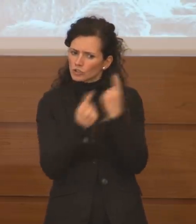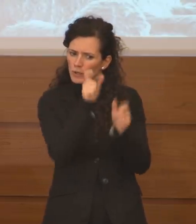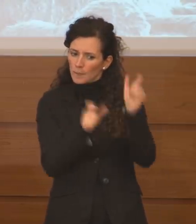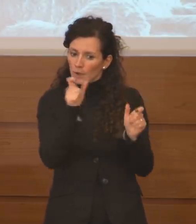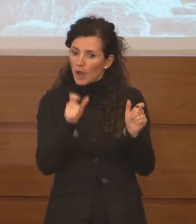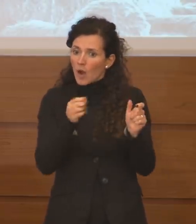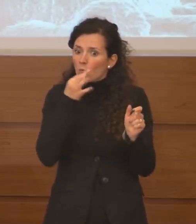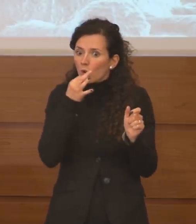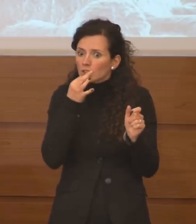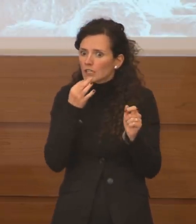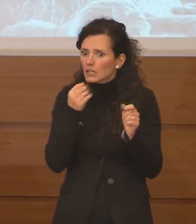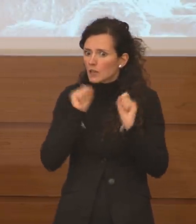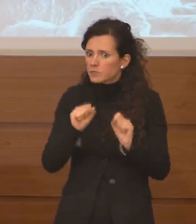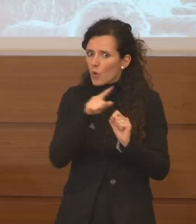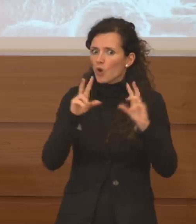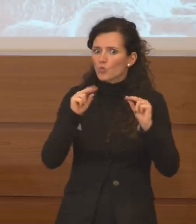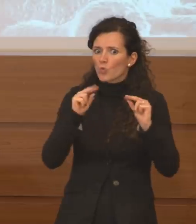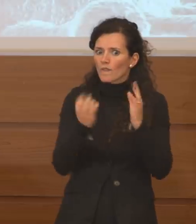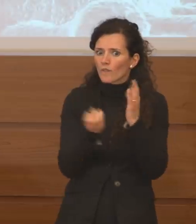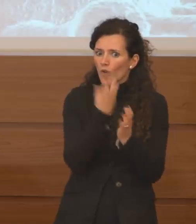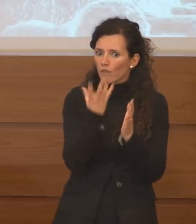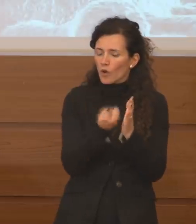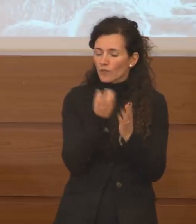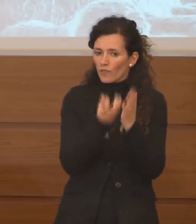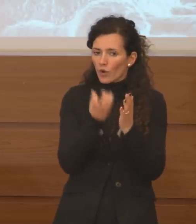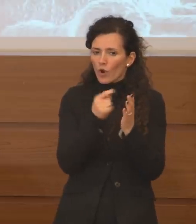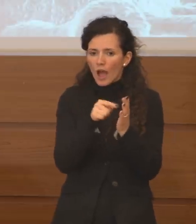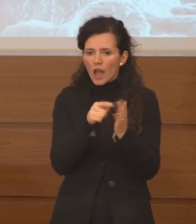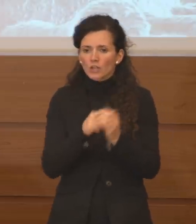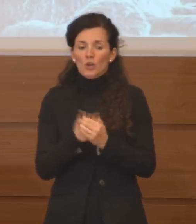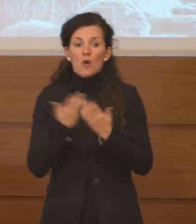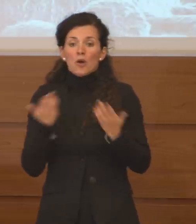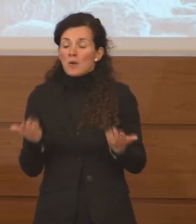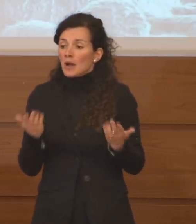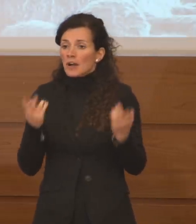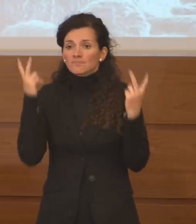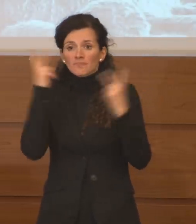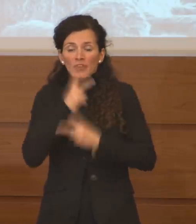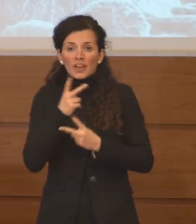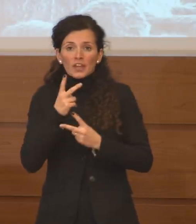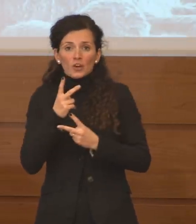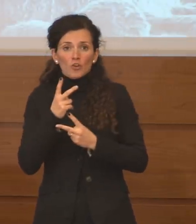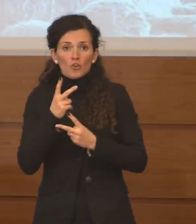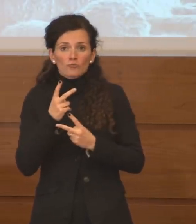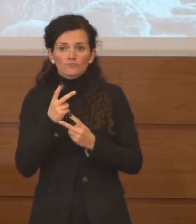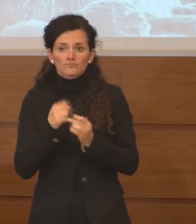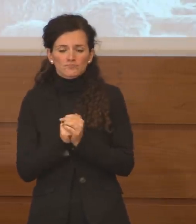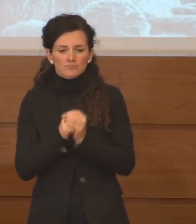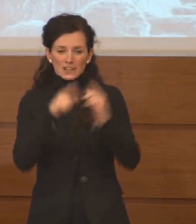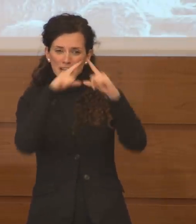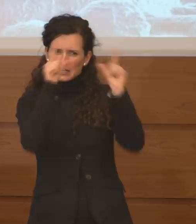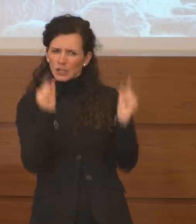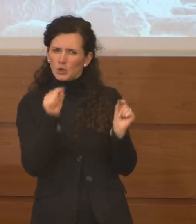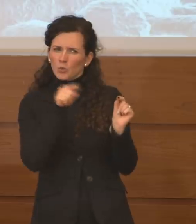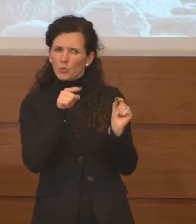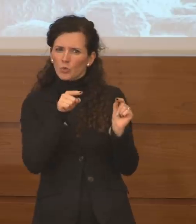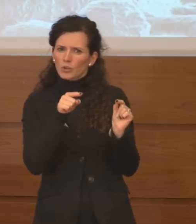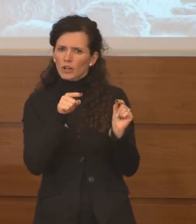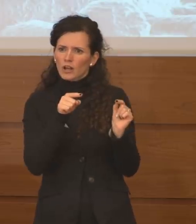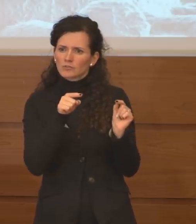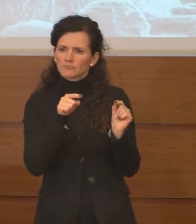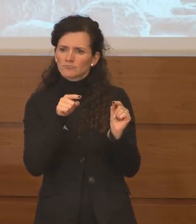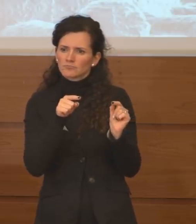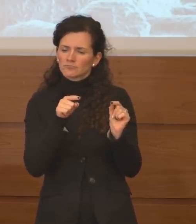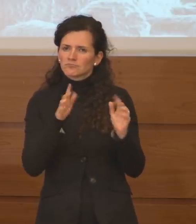nuovo a Focolaio? Ma da quello che so io, quelli che sono in Liguria sono sostanzialmente